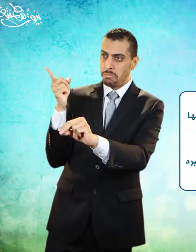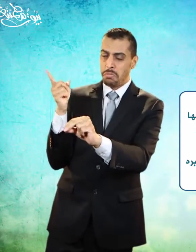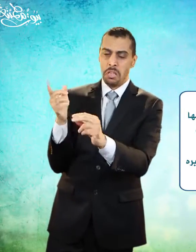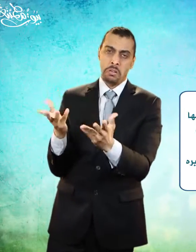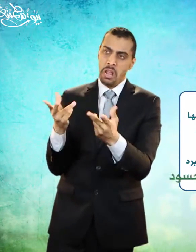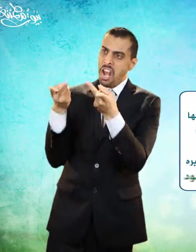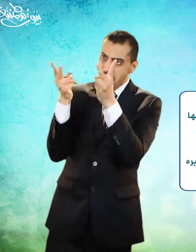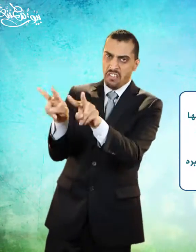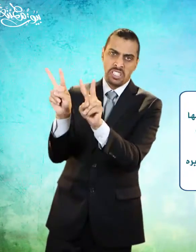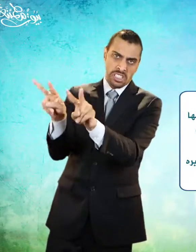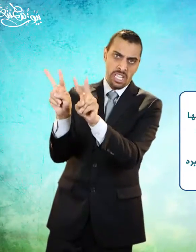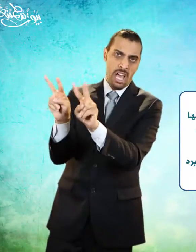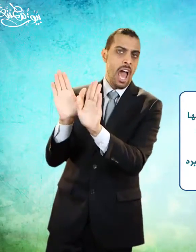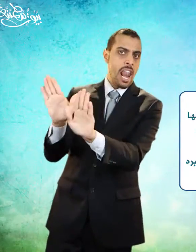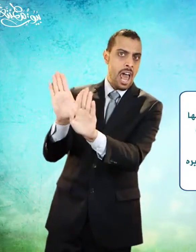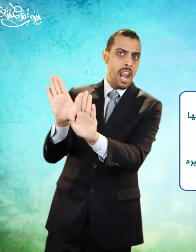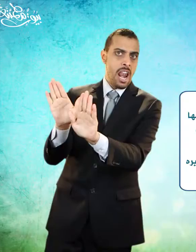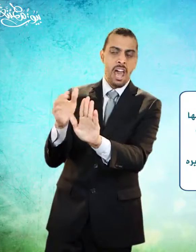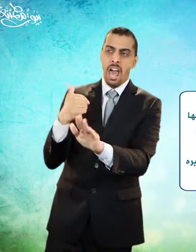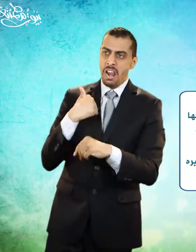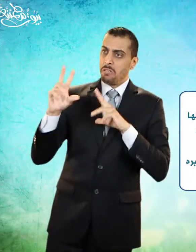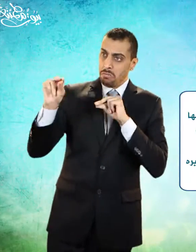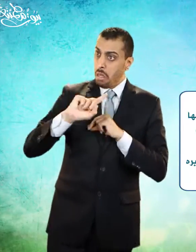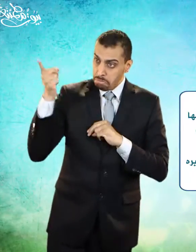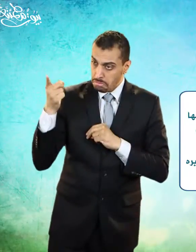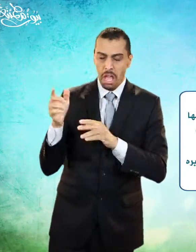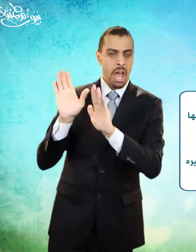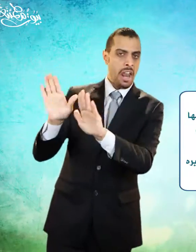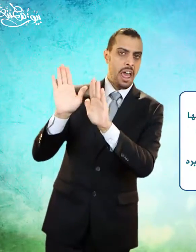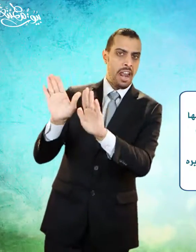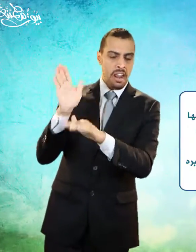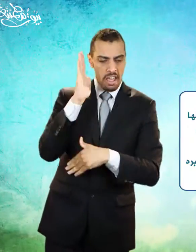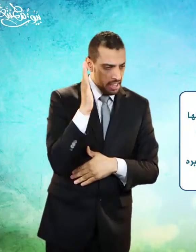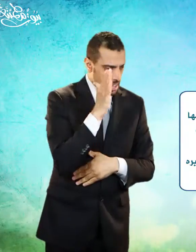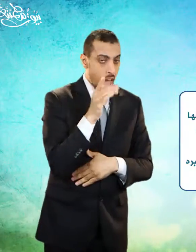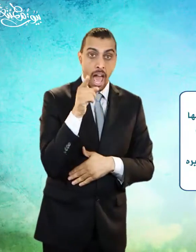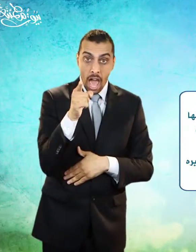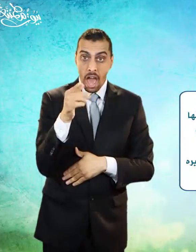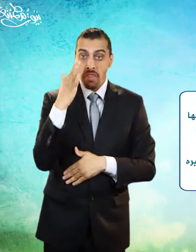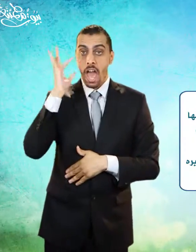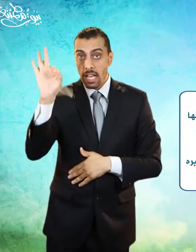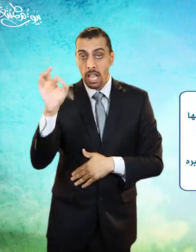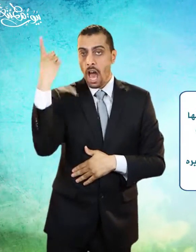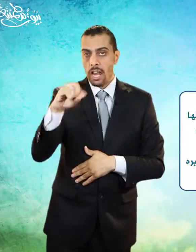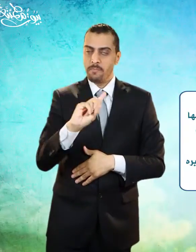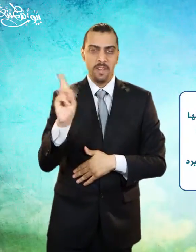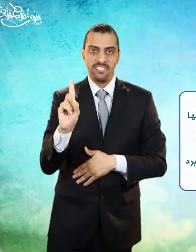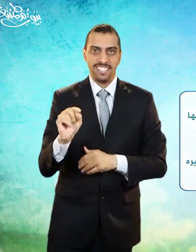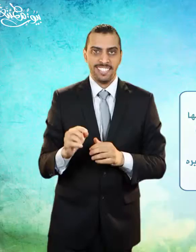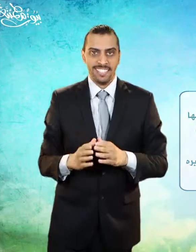فلا يحب زوالها عن المحسود وهذا النوع من الحسد غير حرام